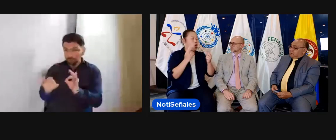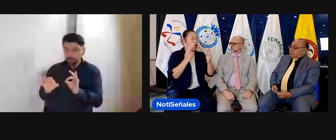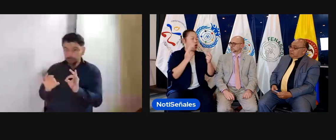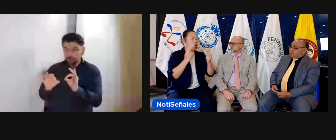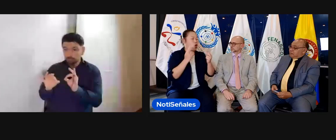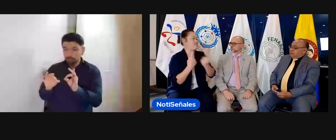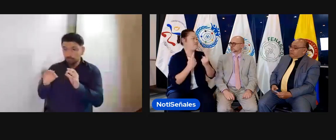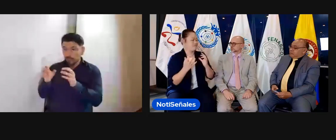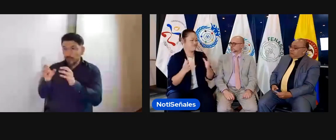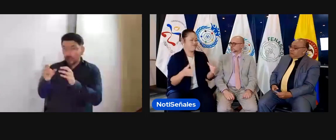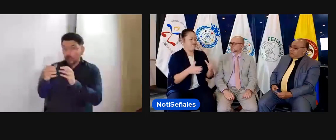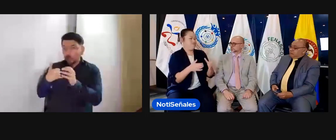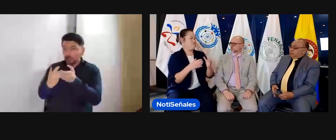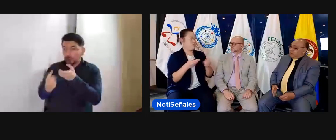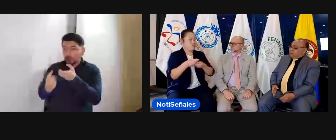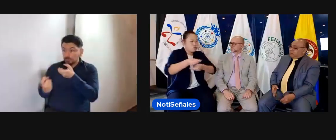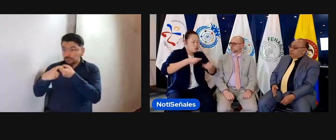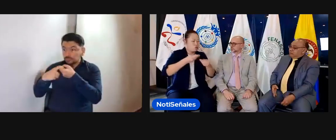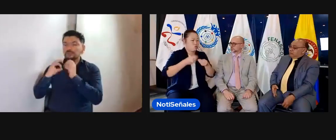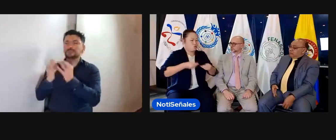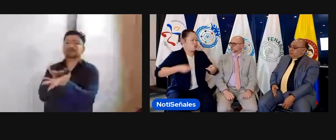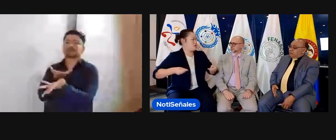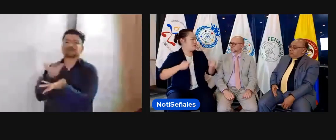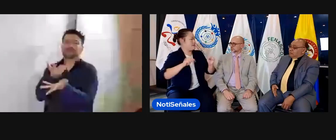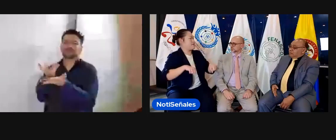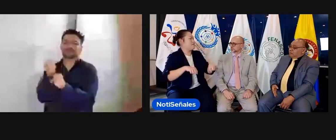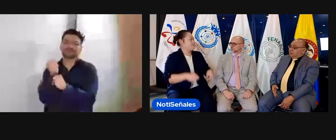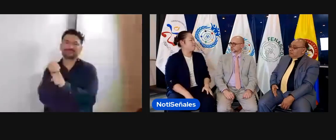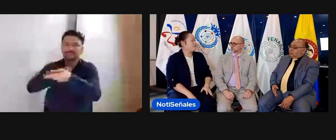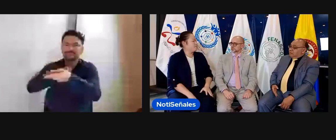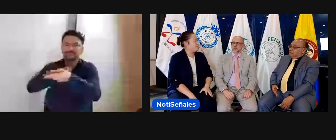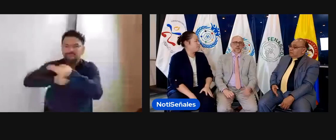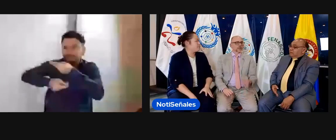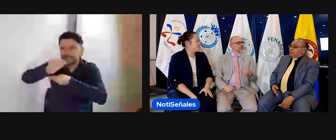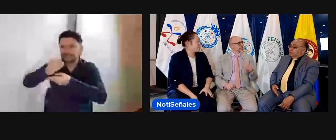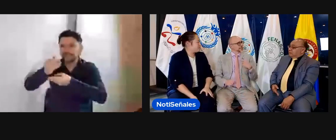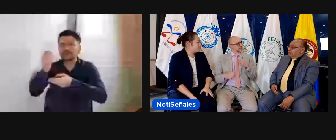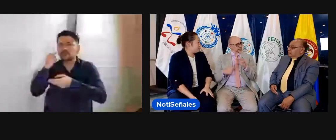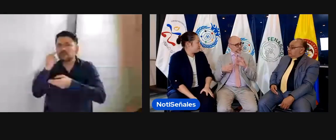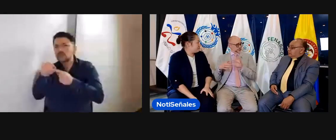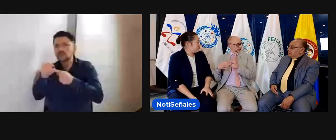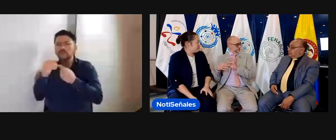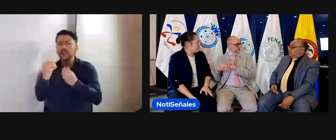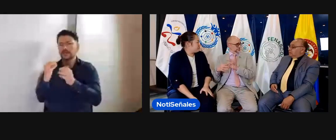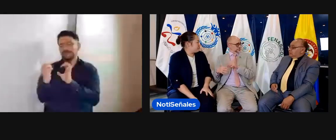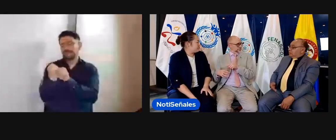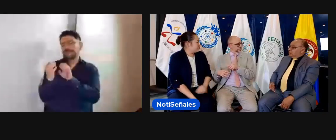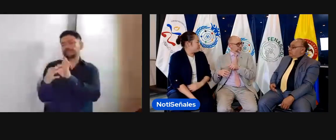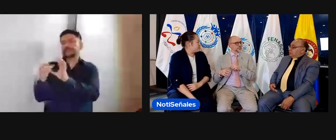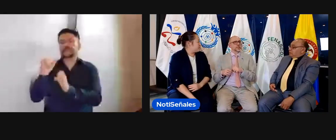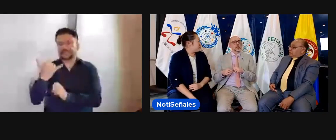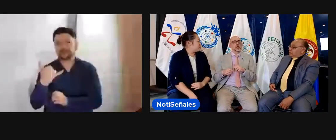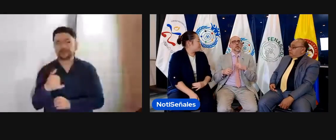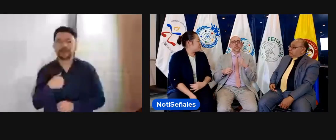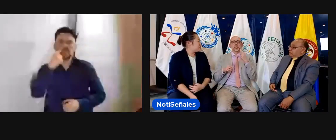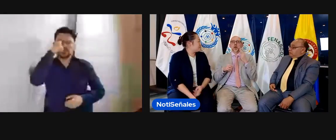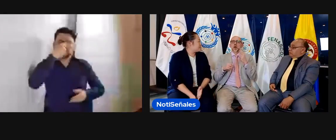Y lo que buscamos, pues, es fortalecer ese movimiento asociativo. Que cada vez haya más asociaciones de jóvenes